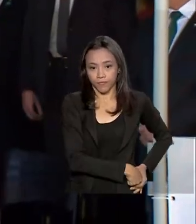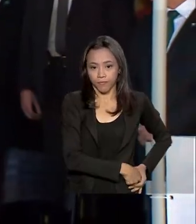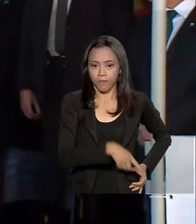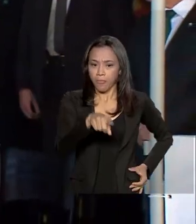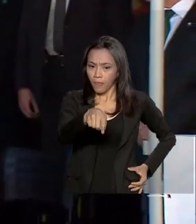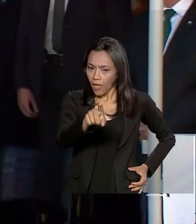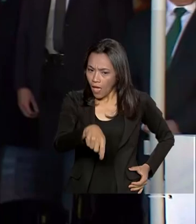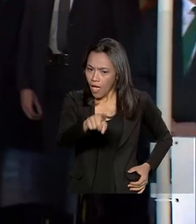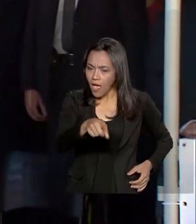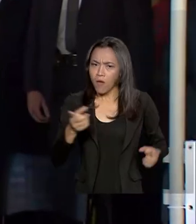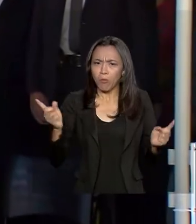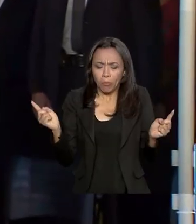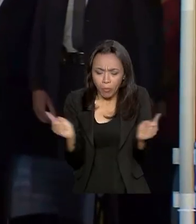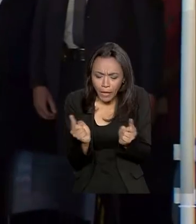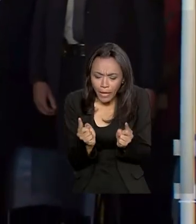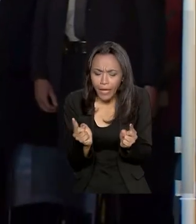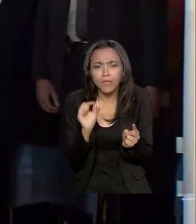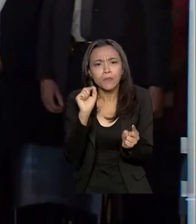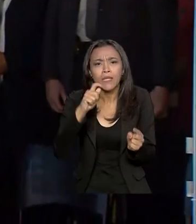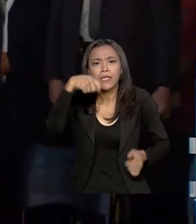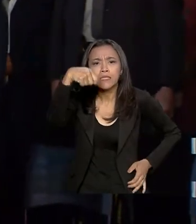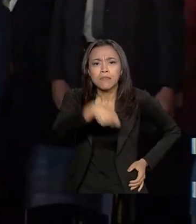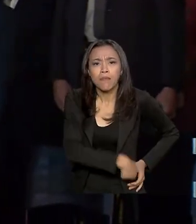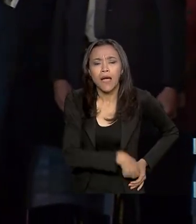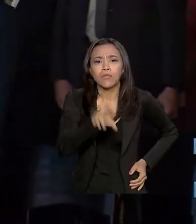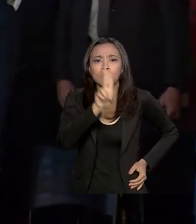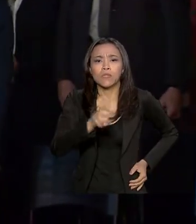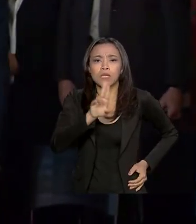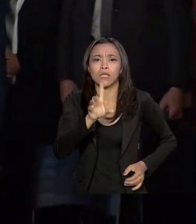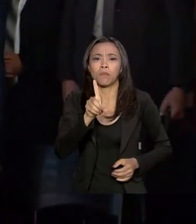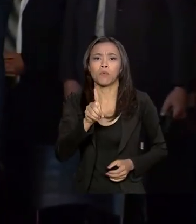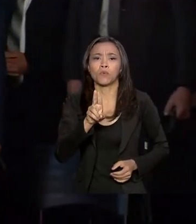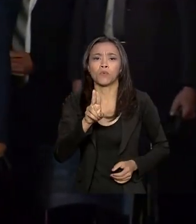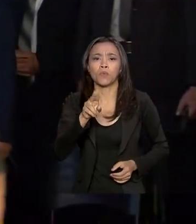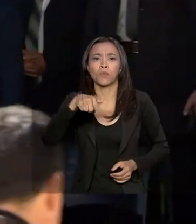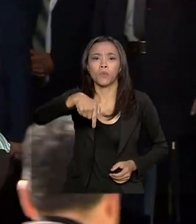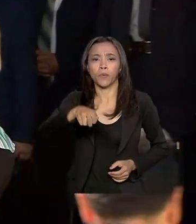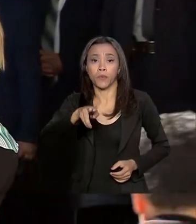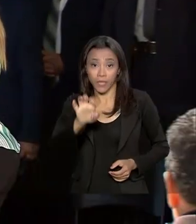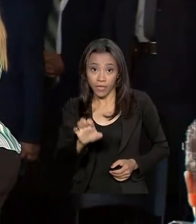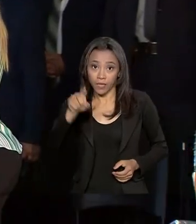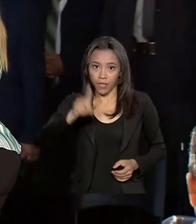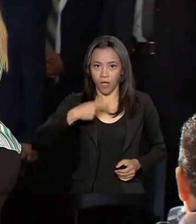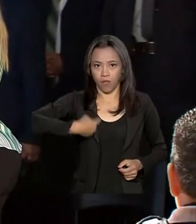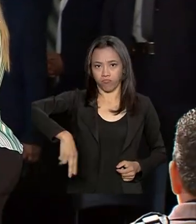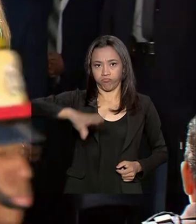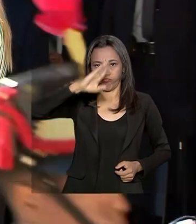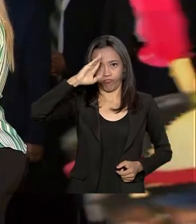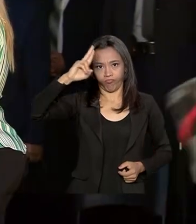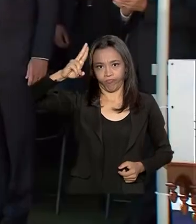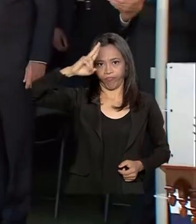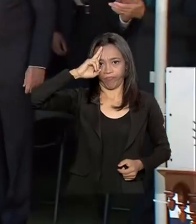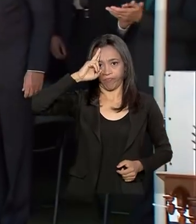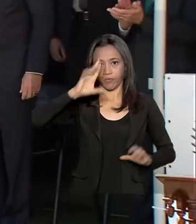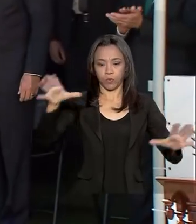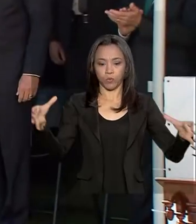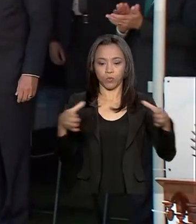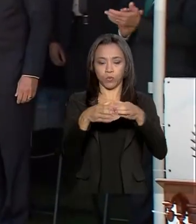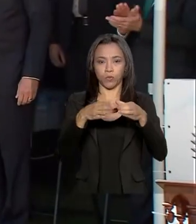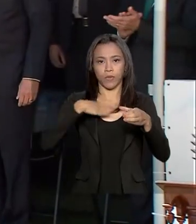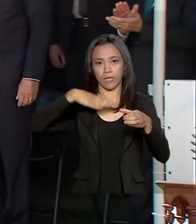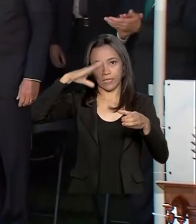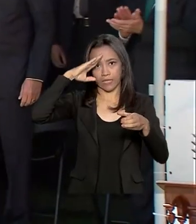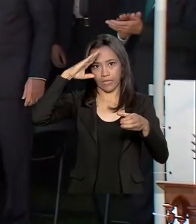uma réplica em miniatura da espada usada por Duque de Caxias, que é patrono do Exército Brasileiro. O presidente